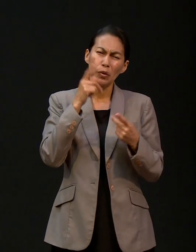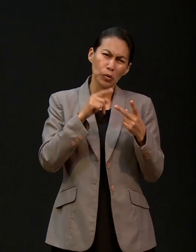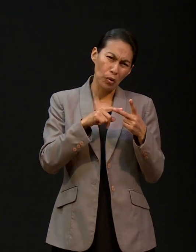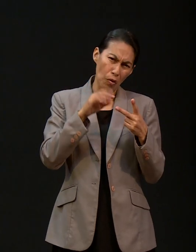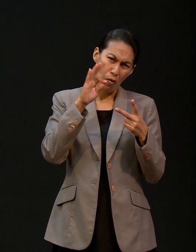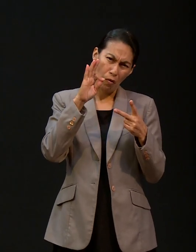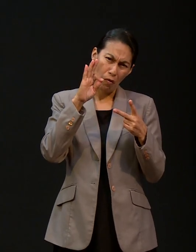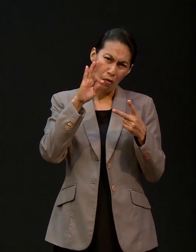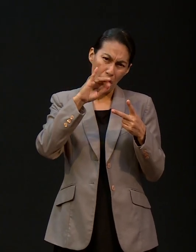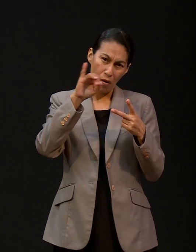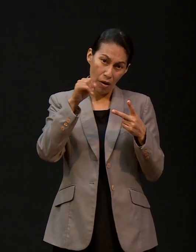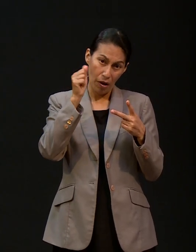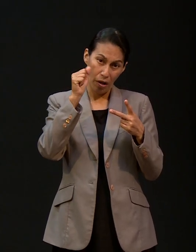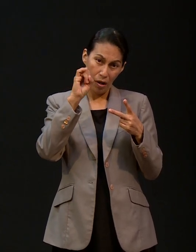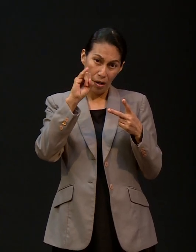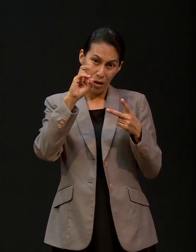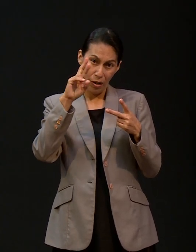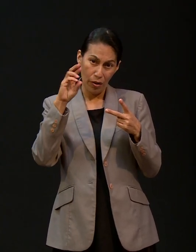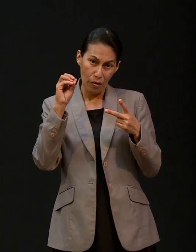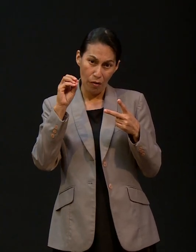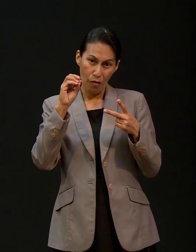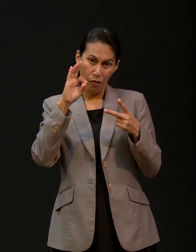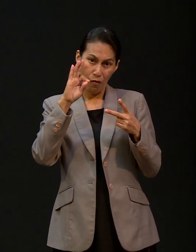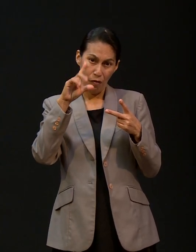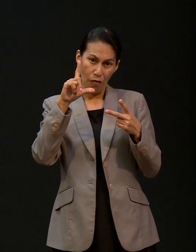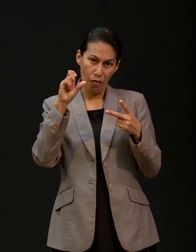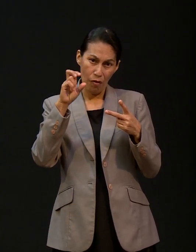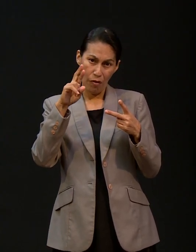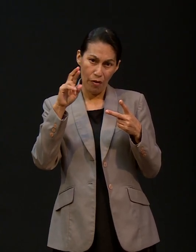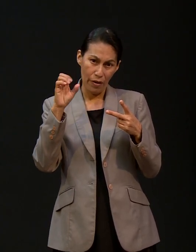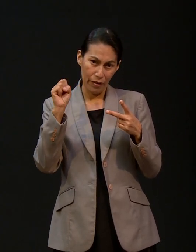Flores, Jairo Flores, que era el director de jóvenes en aquel entonces.